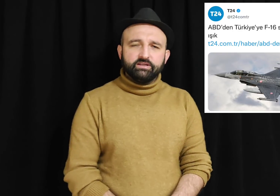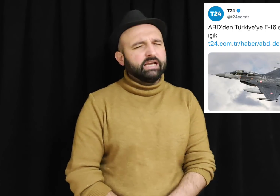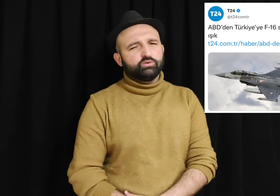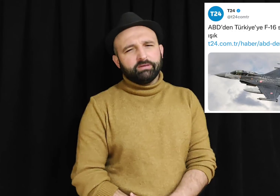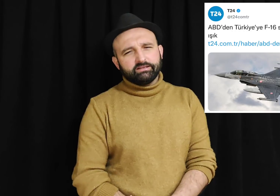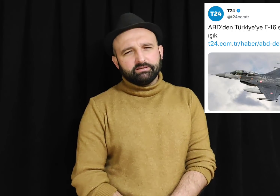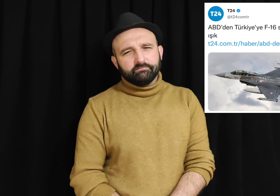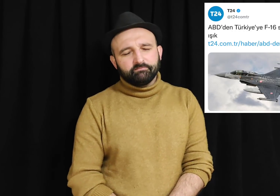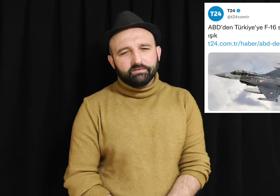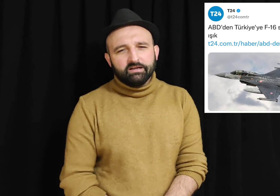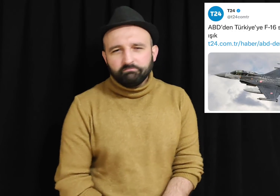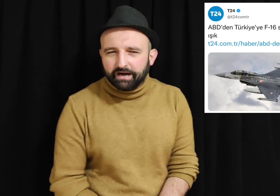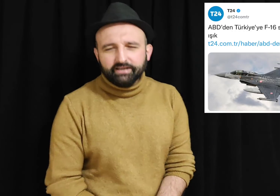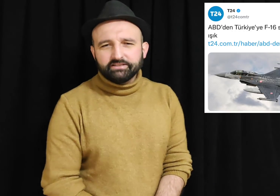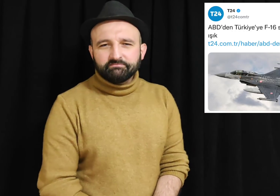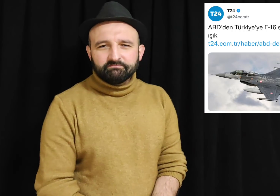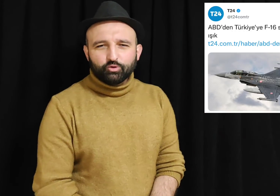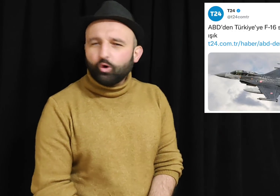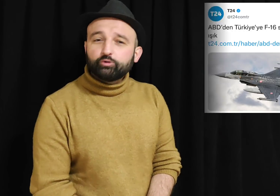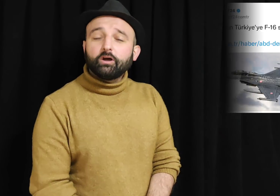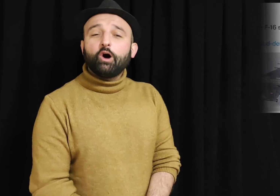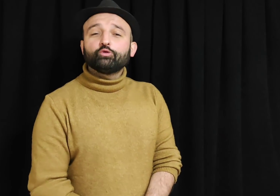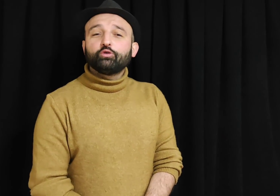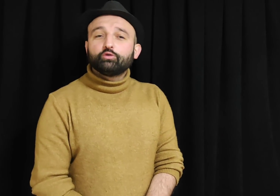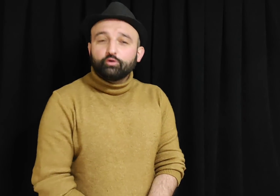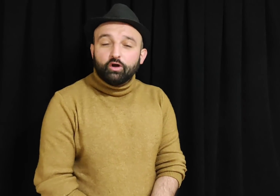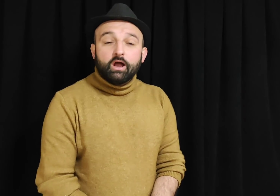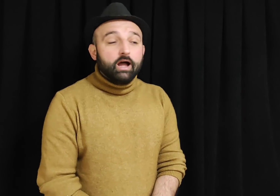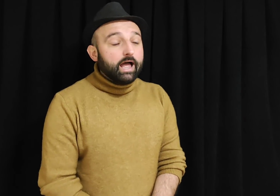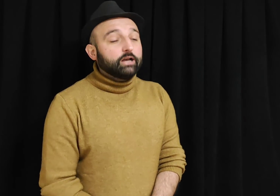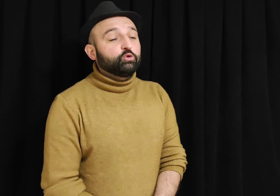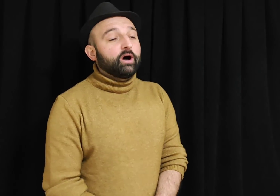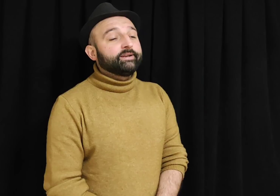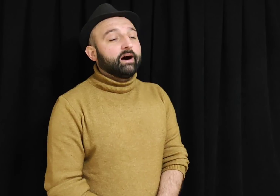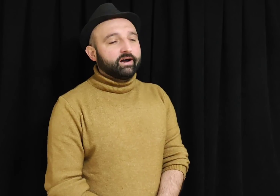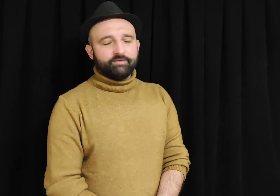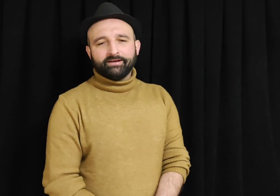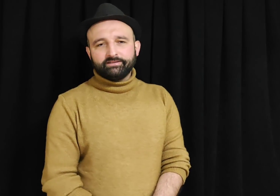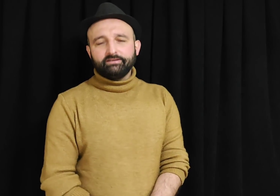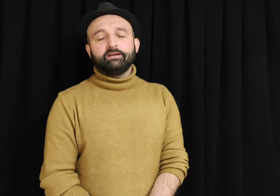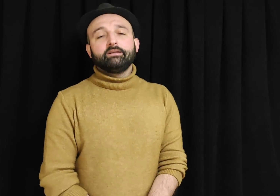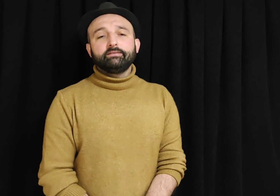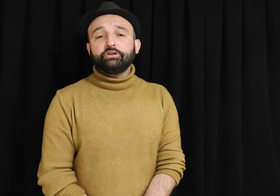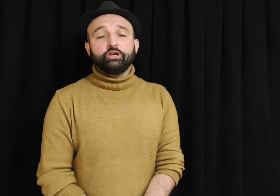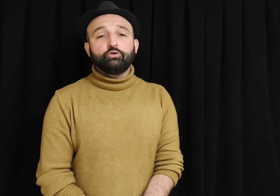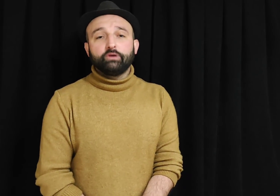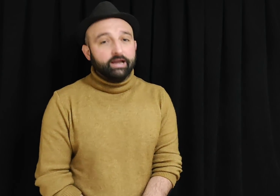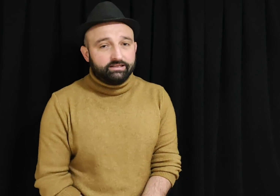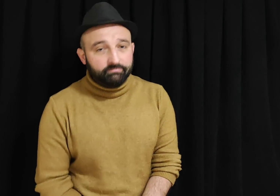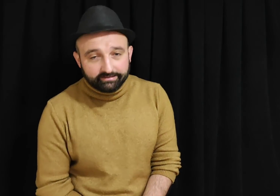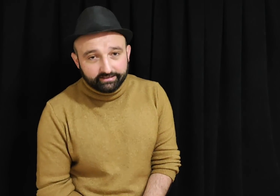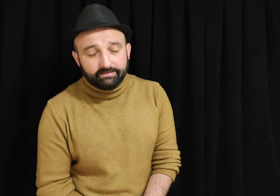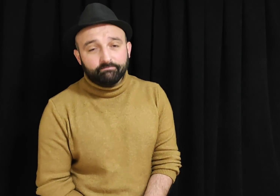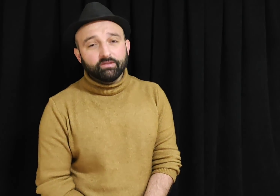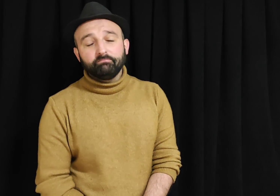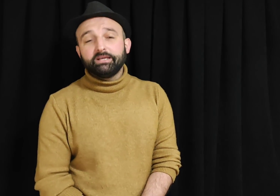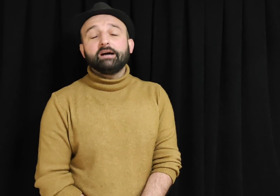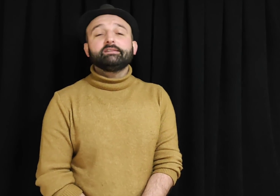Yetmedi. Biden koltuğa oturdu. Erdoğan'ı aramadı, teşekkür etmedi, biat